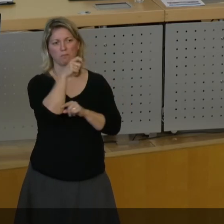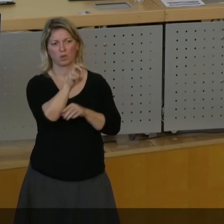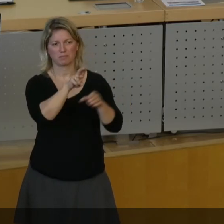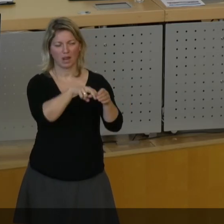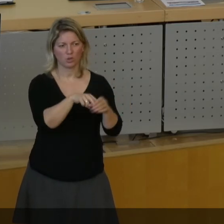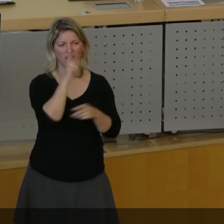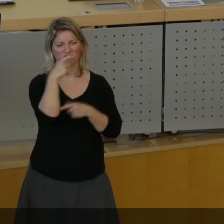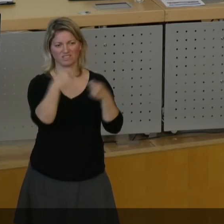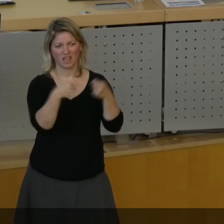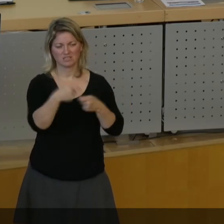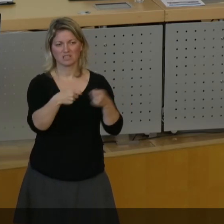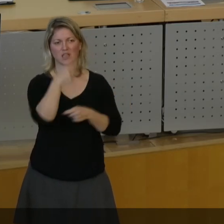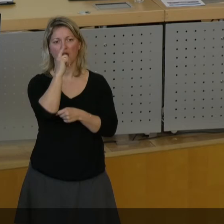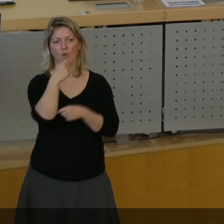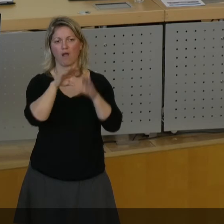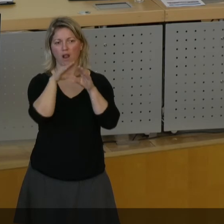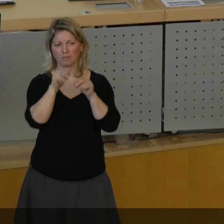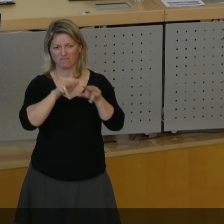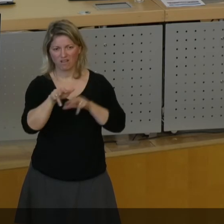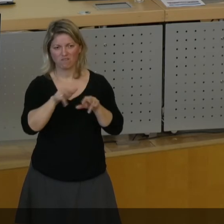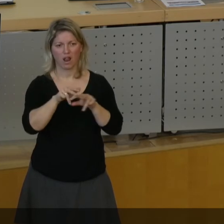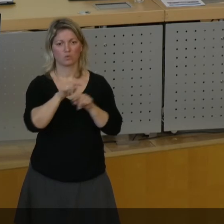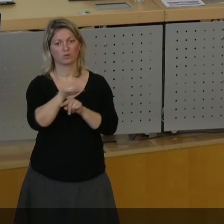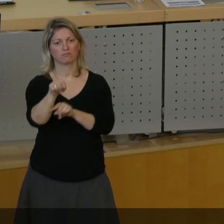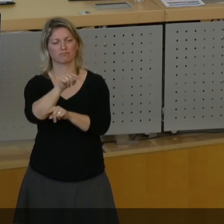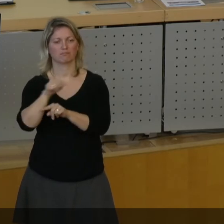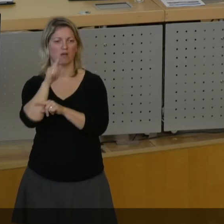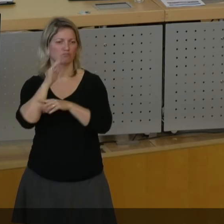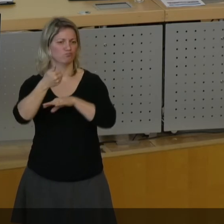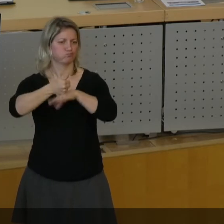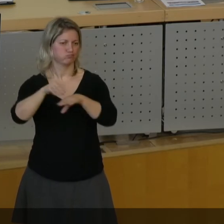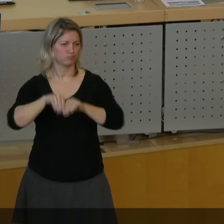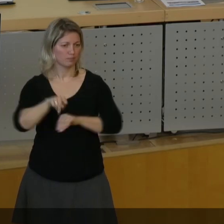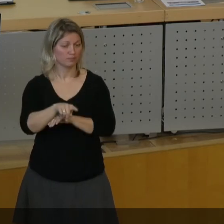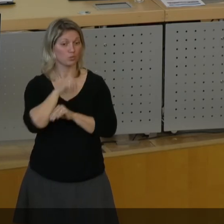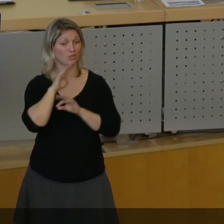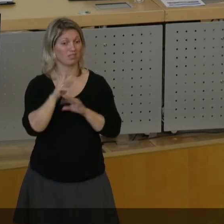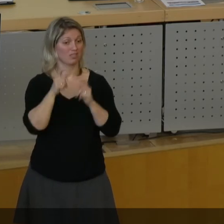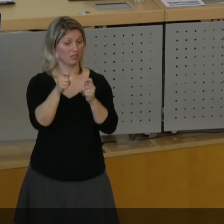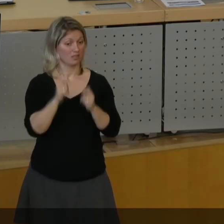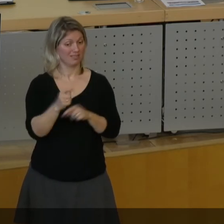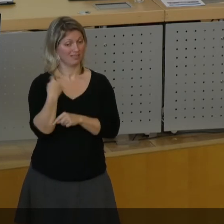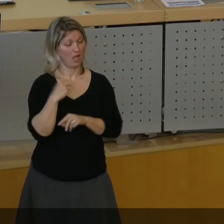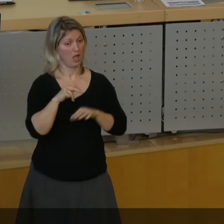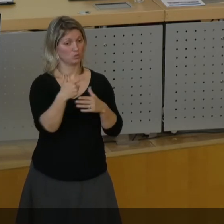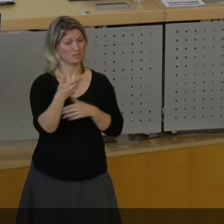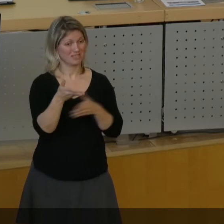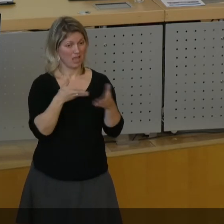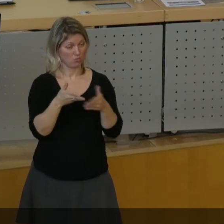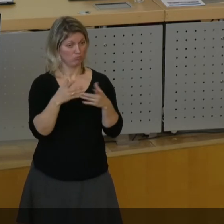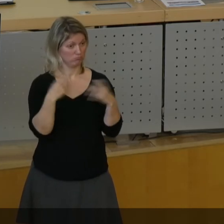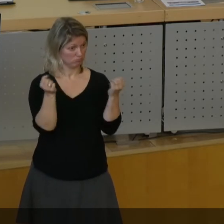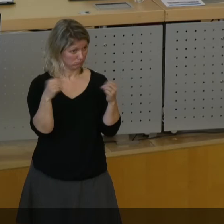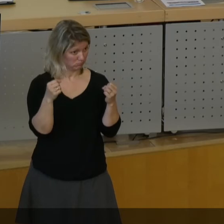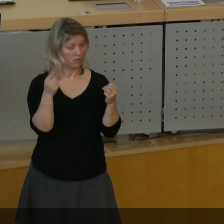Finanzen sowie den Ausschuss für allgemeine Verwaltung, welches die Väterführung innehatte, und den Antrag in seiner Beschlussempfehlung letztlich am 28. Januar 2019